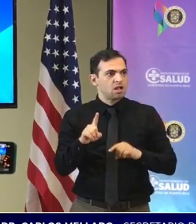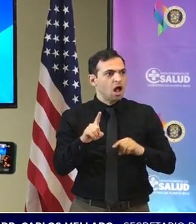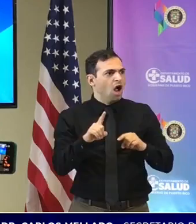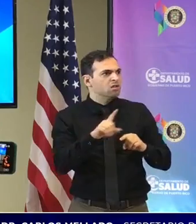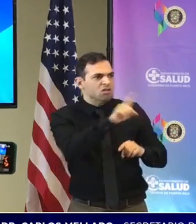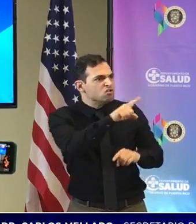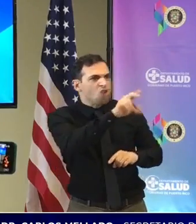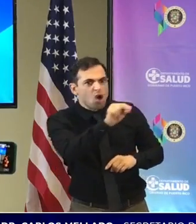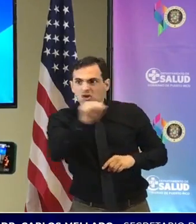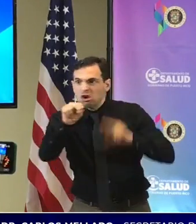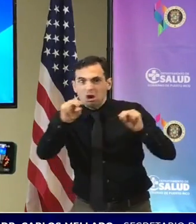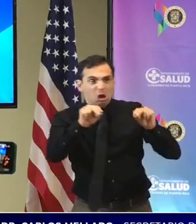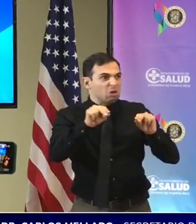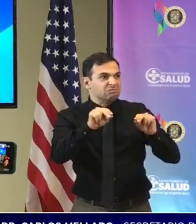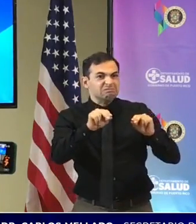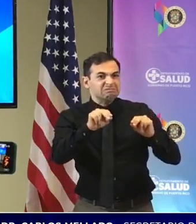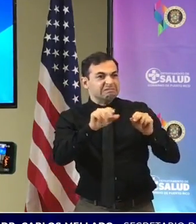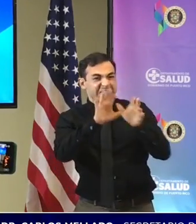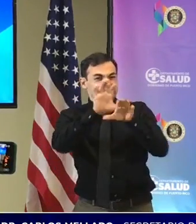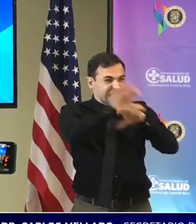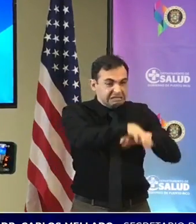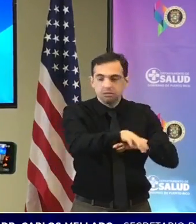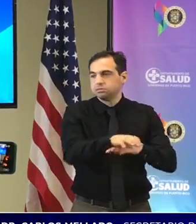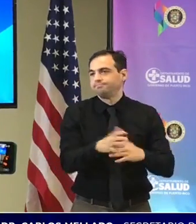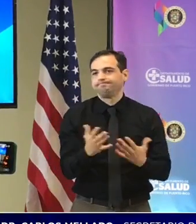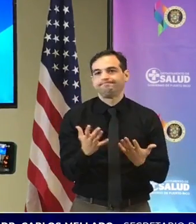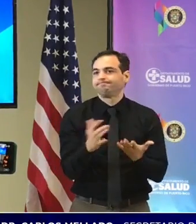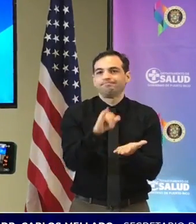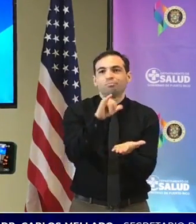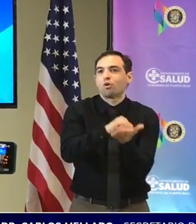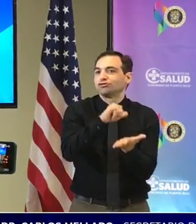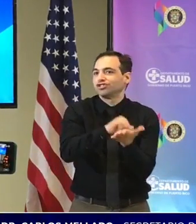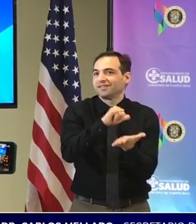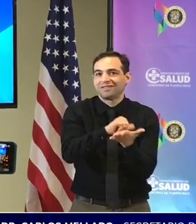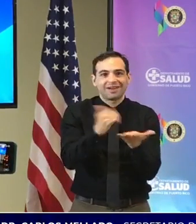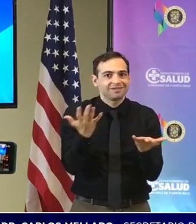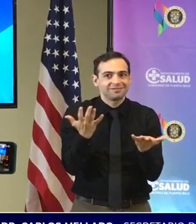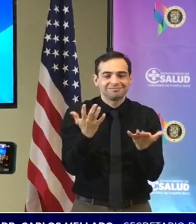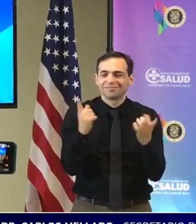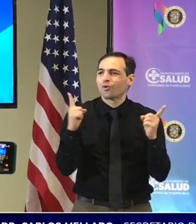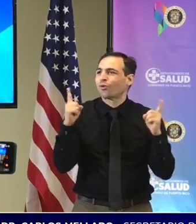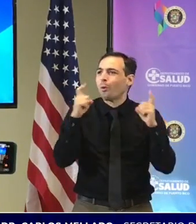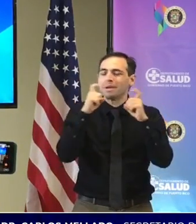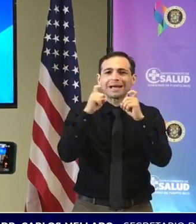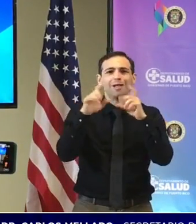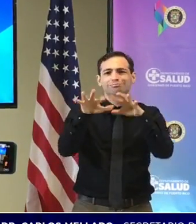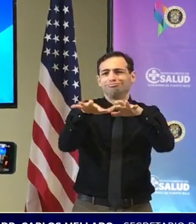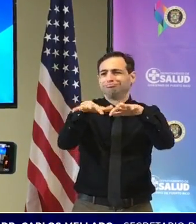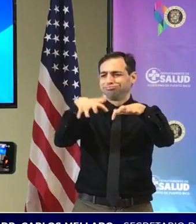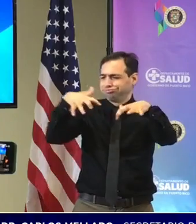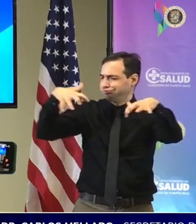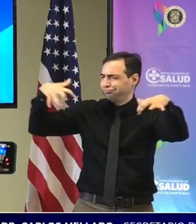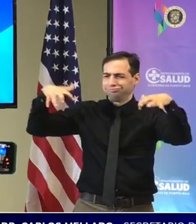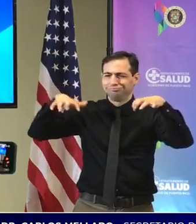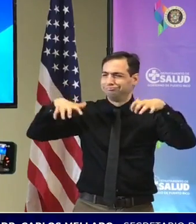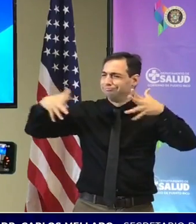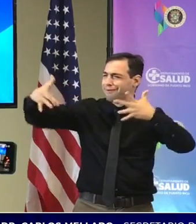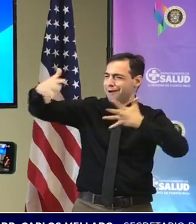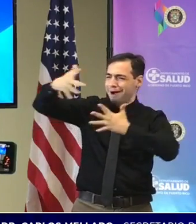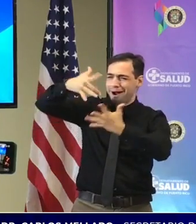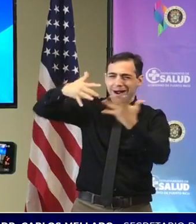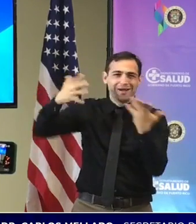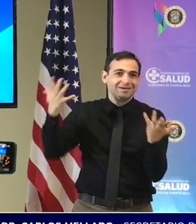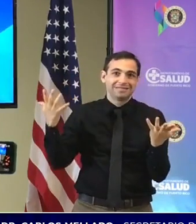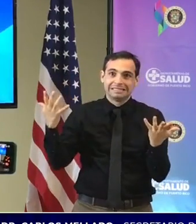mismo en lugares que no son estas actividades lo hacen o sea es complicado pero está en manos de la